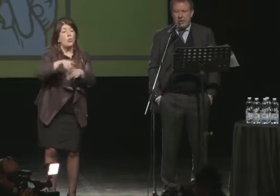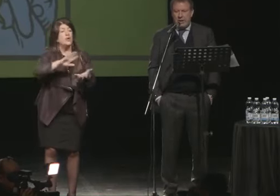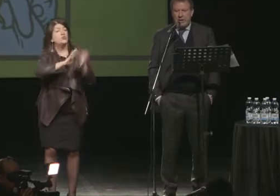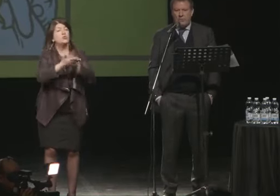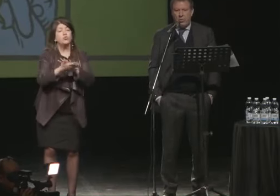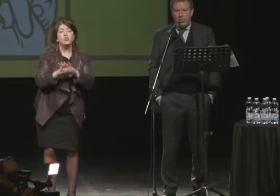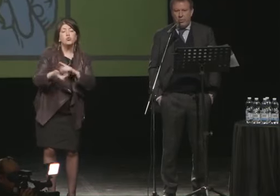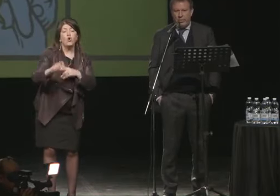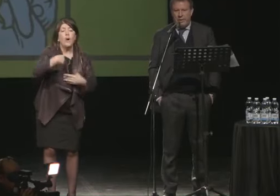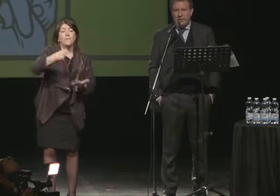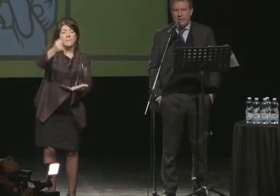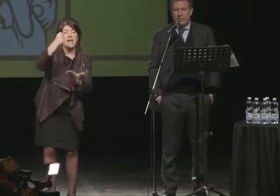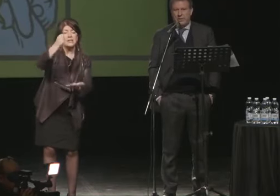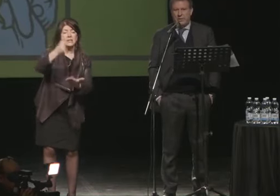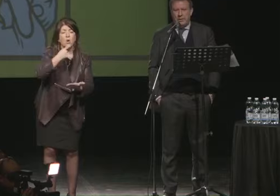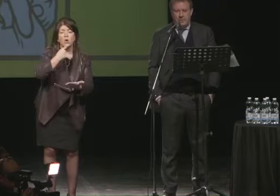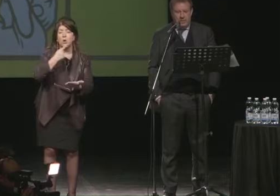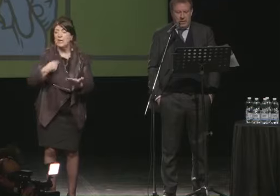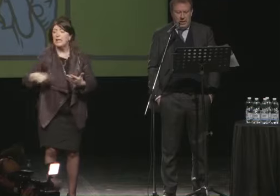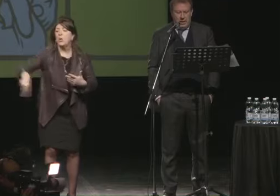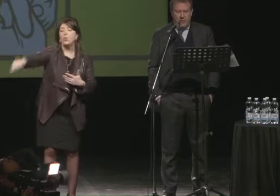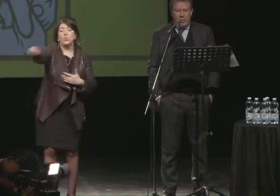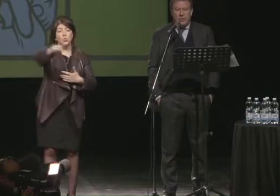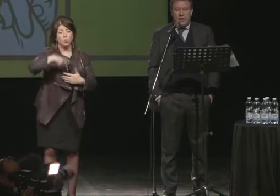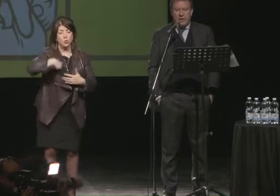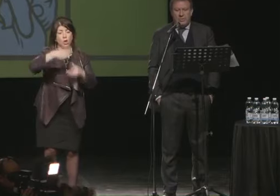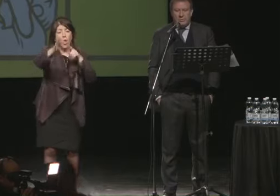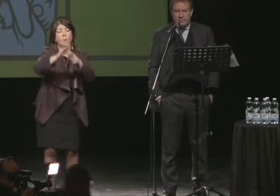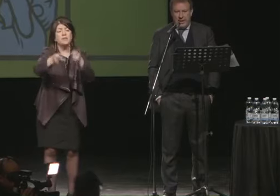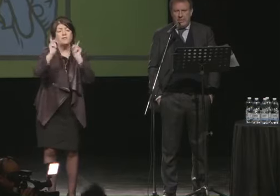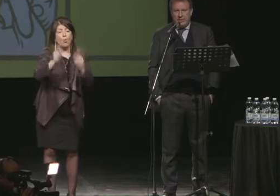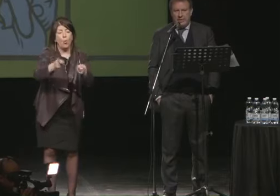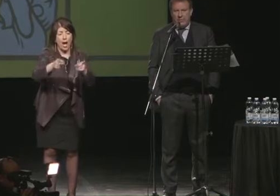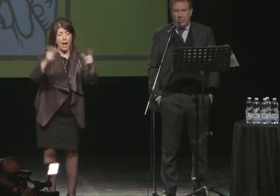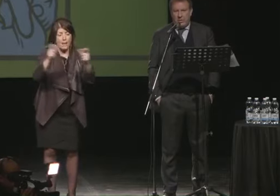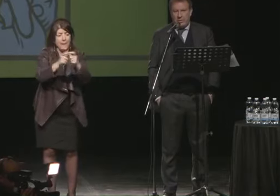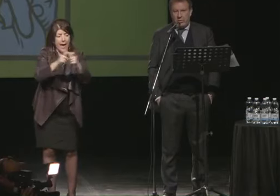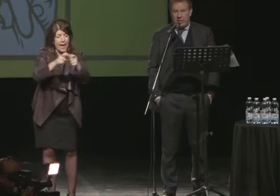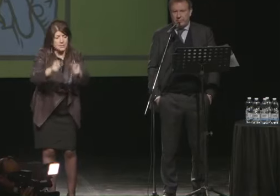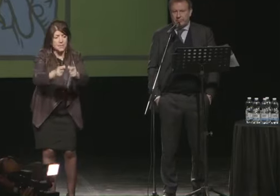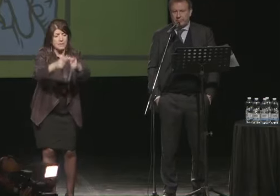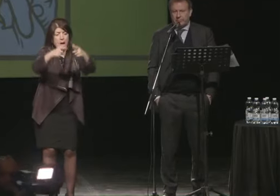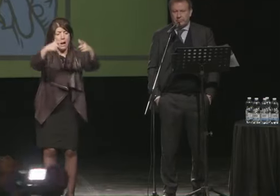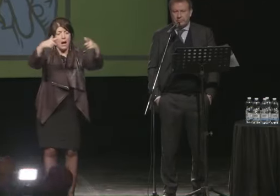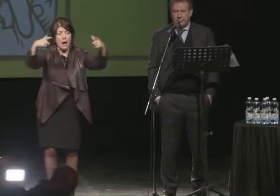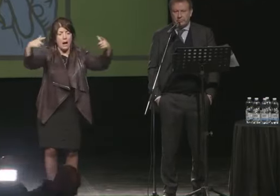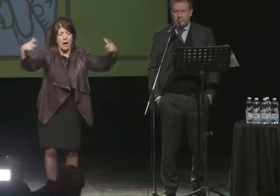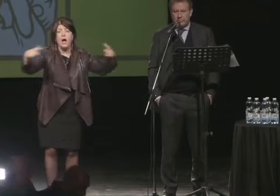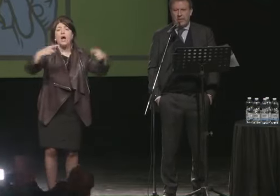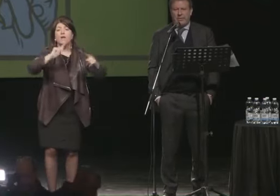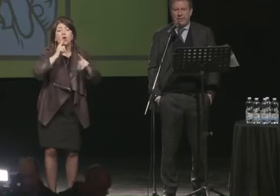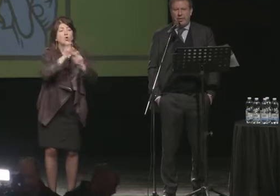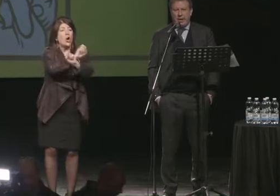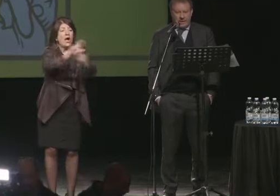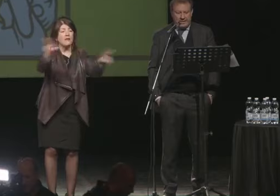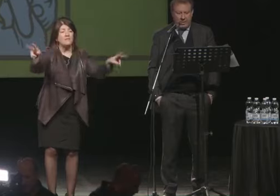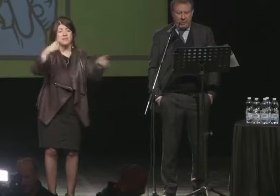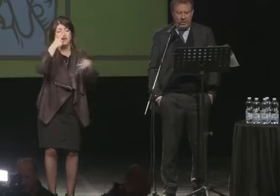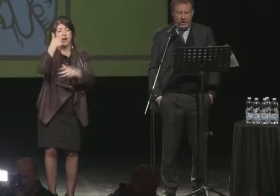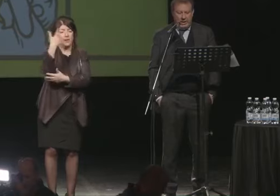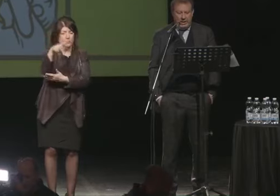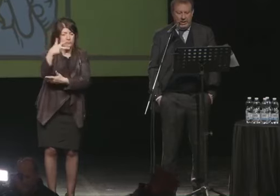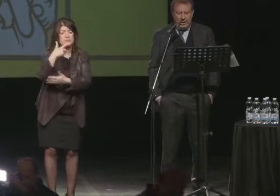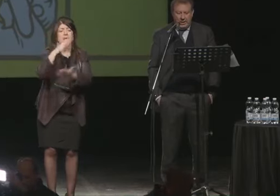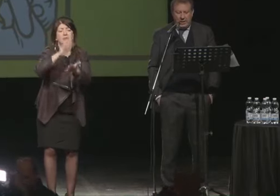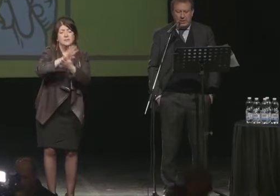di crescita e di sviluppo di un paese. E voglio dire ai mezzi di informazione, e in particolare alla